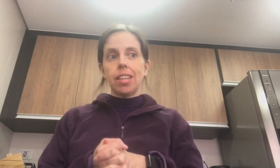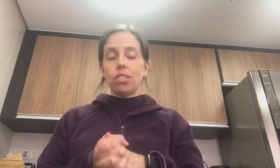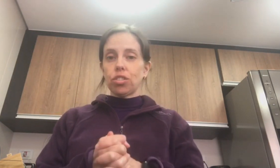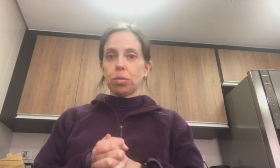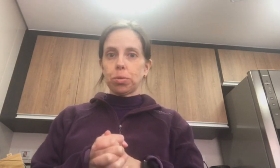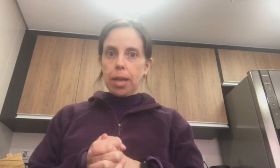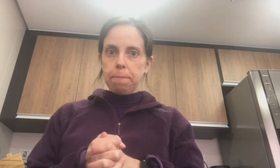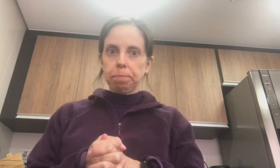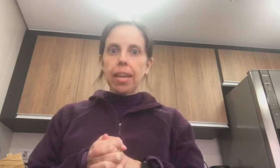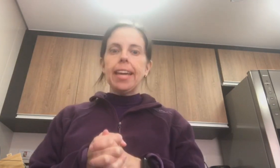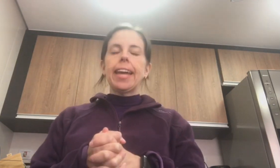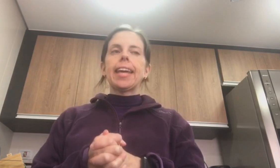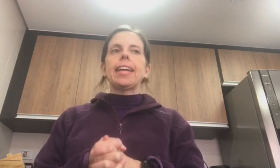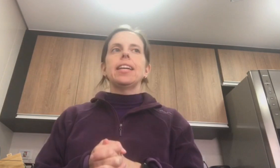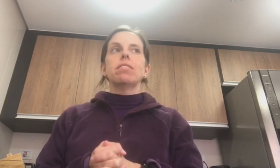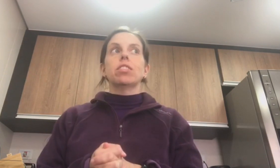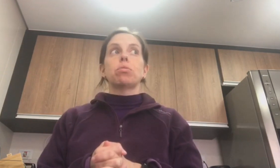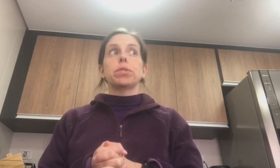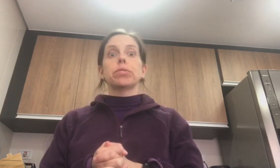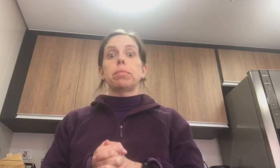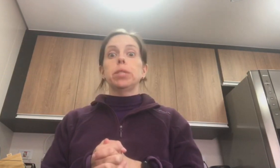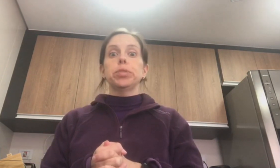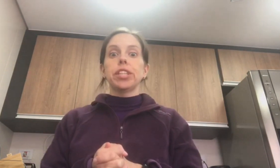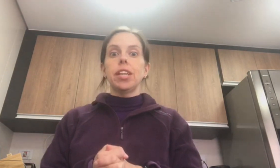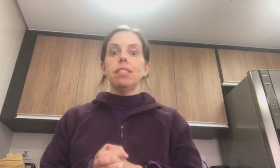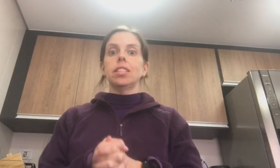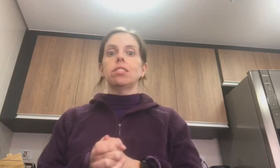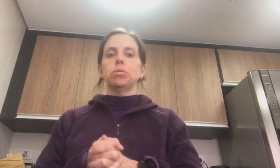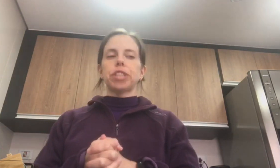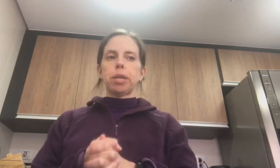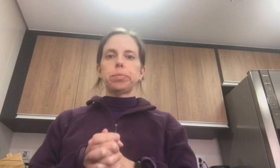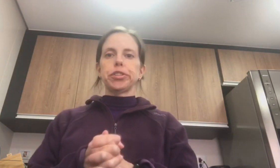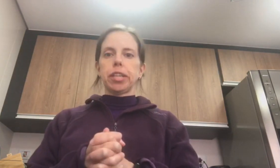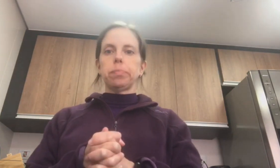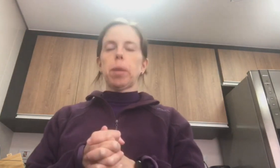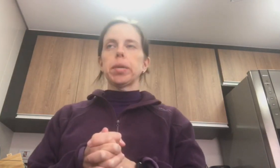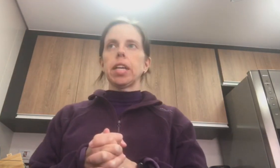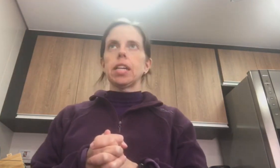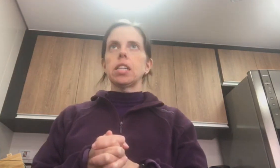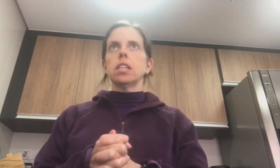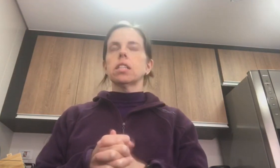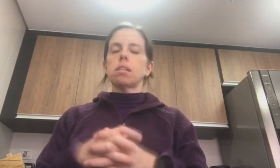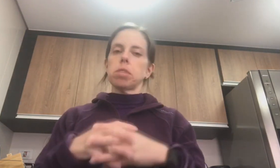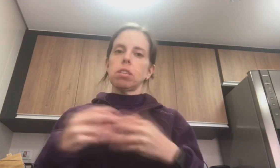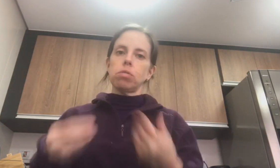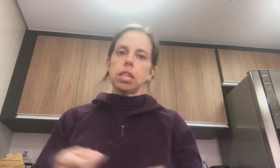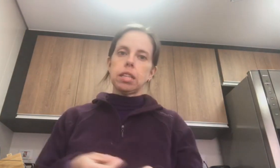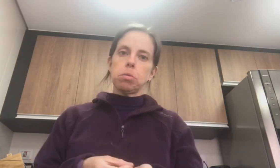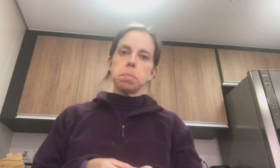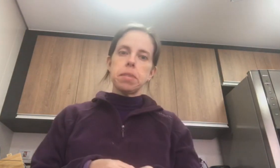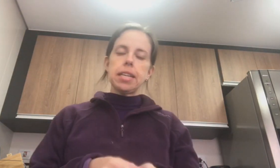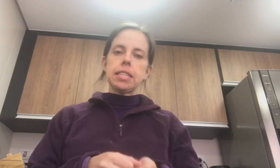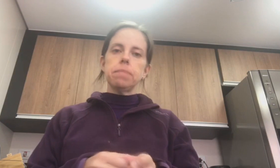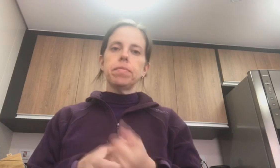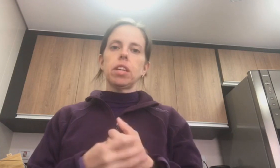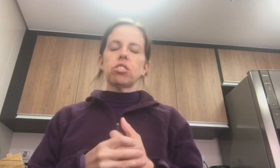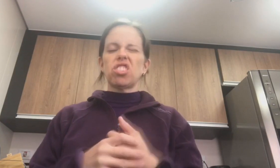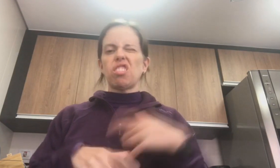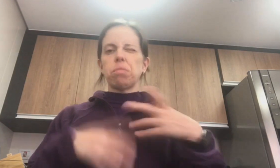nós vamos mudar. E aí vocês vão perguntar, mas por que eu... Vocês vão mudar, por quê? Porque, vocês sabem que eu andrei pra minha empresa, né? Que eu andrei